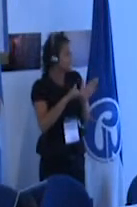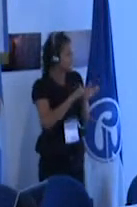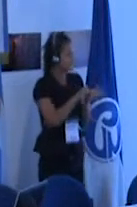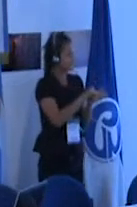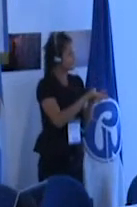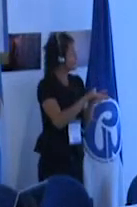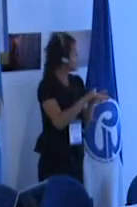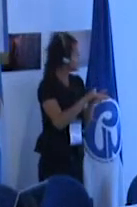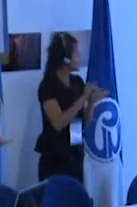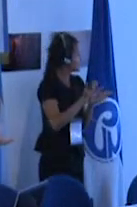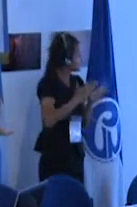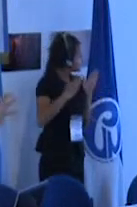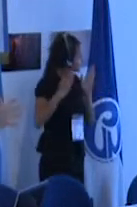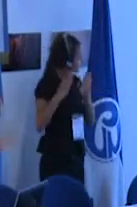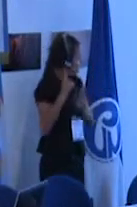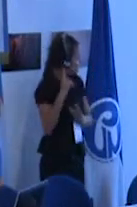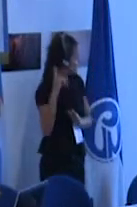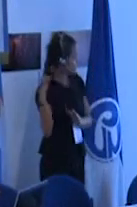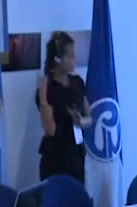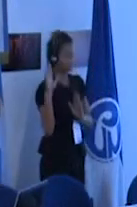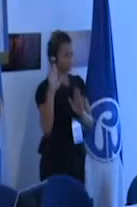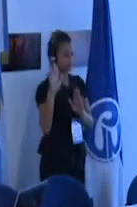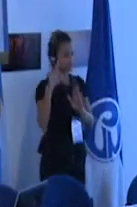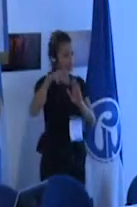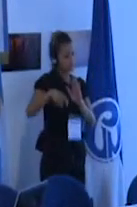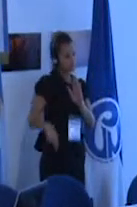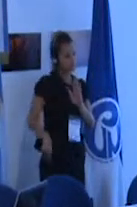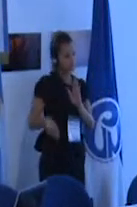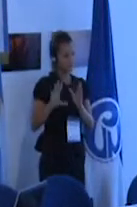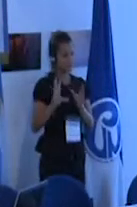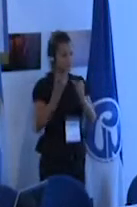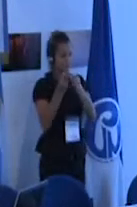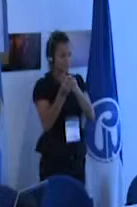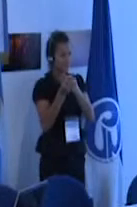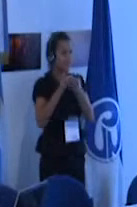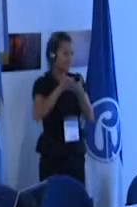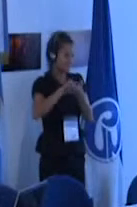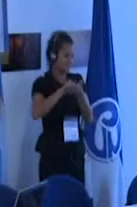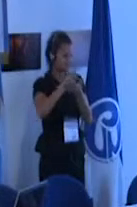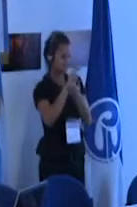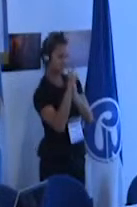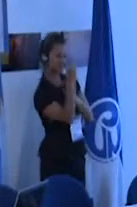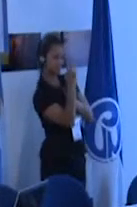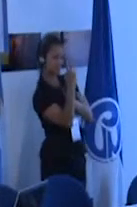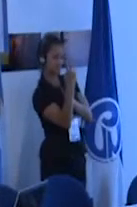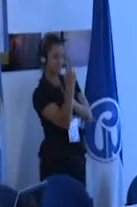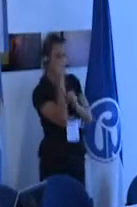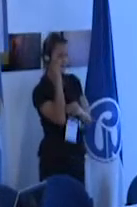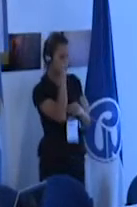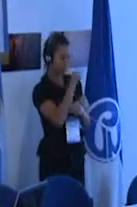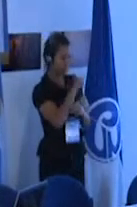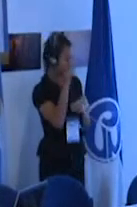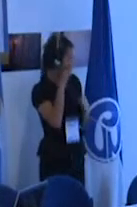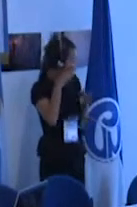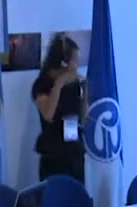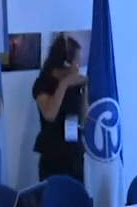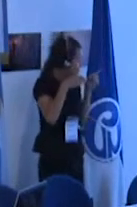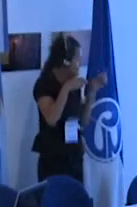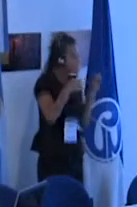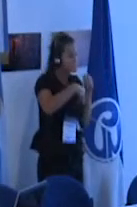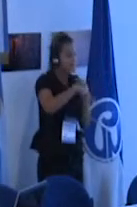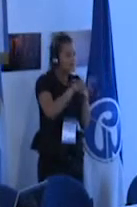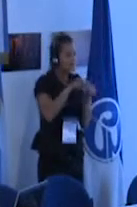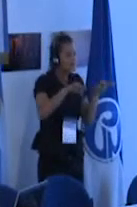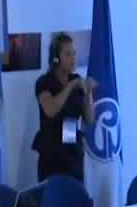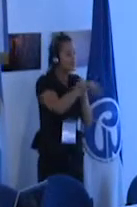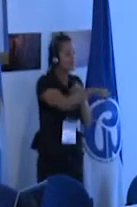mientras que a la derecha en la escuela inclusiva es la inversión de la pirámide hay una focalización sobre las necesidades